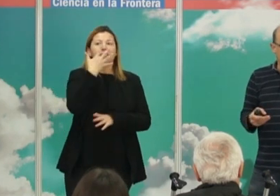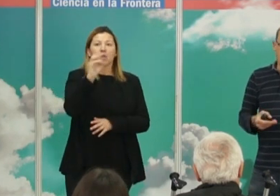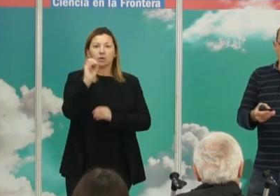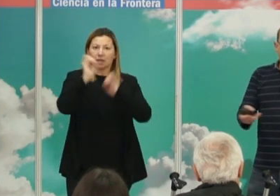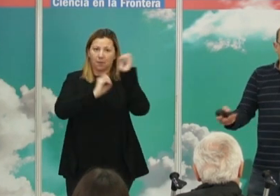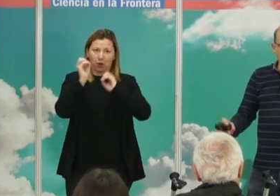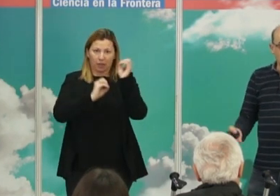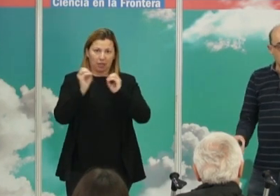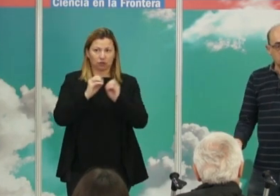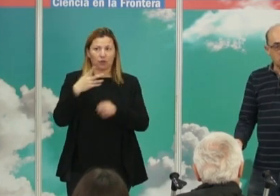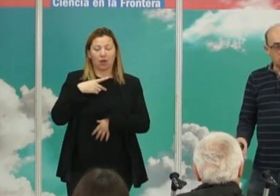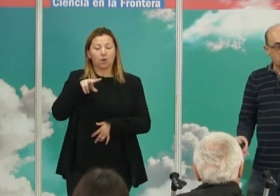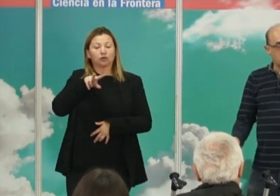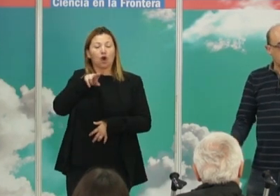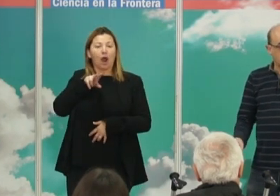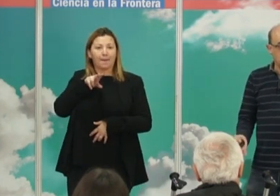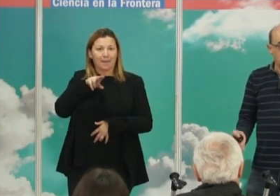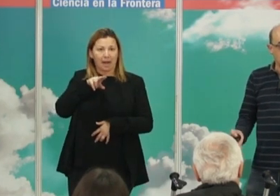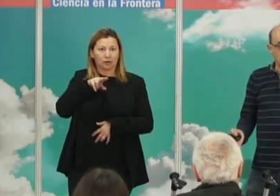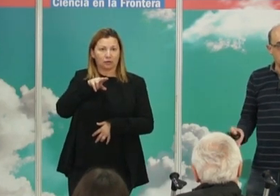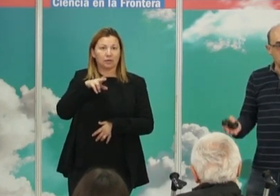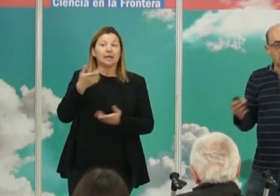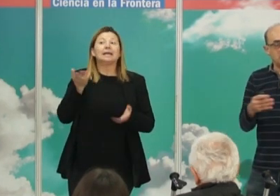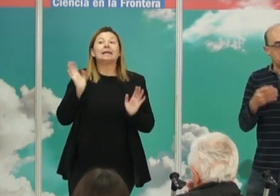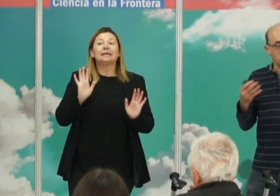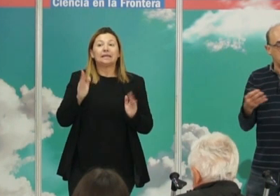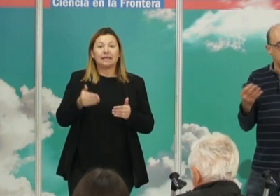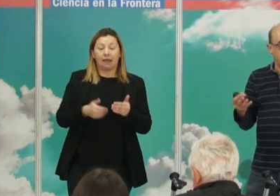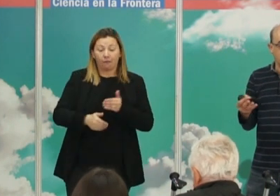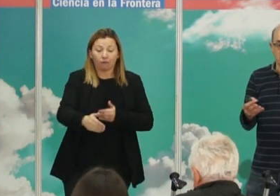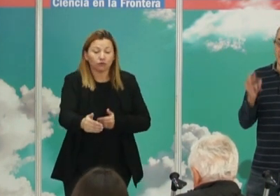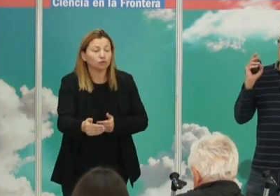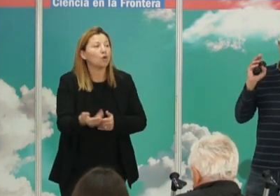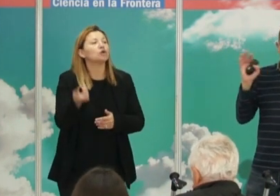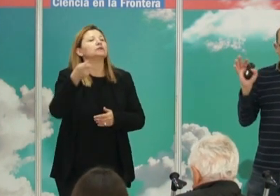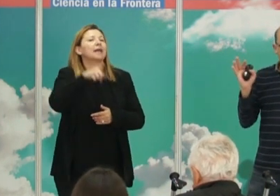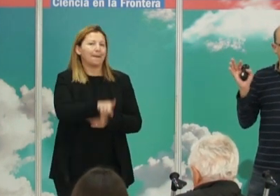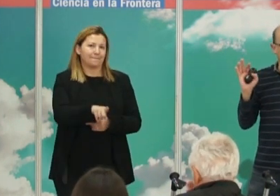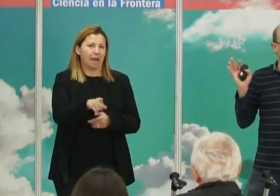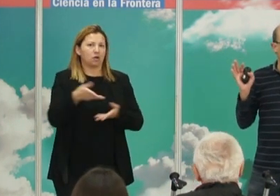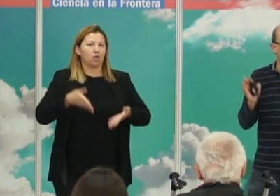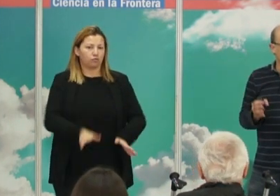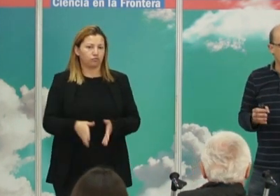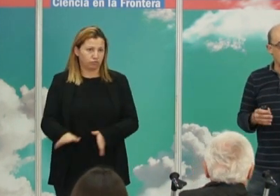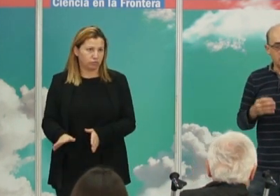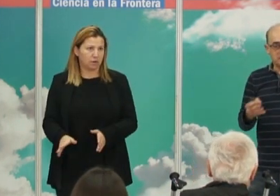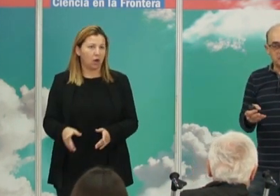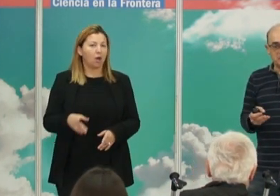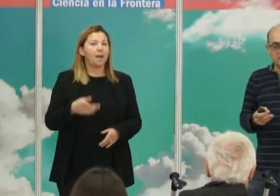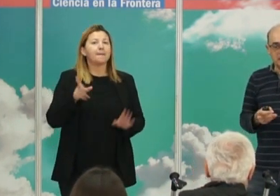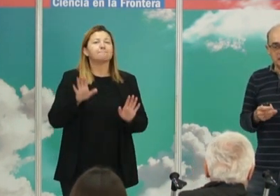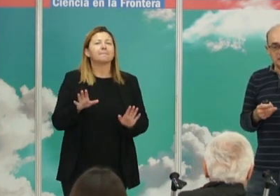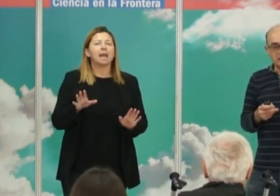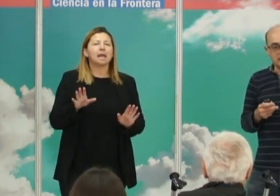y el 50% con nuestros hijos, si tenemos. Nunca estaremos más cerca, a ser que tengamos un hermano gemelo, nunca